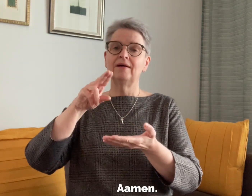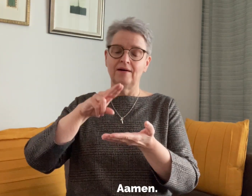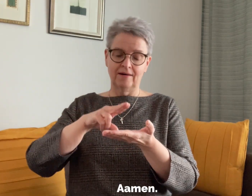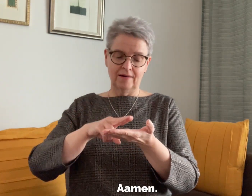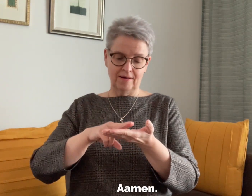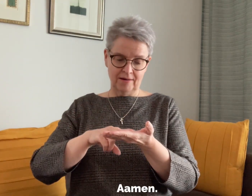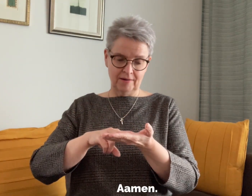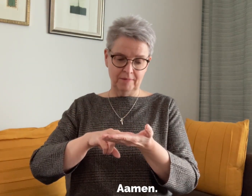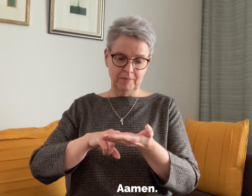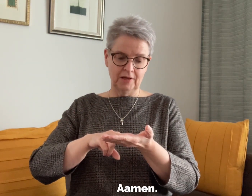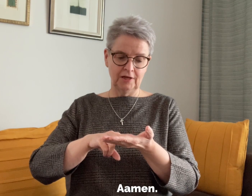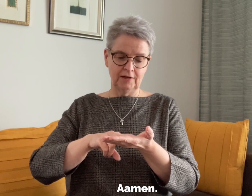Aamen.